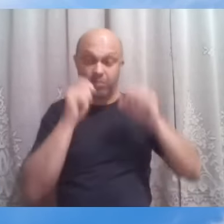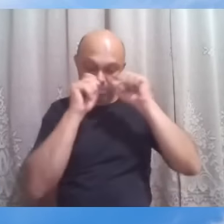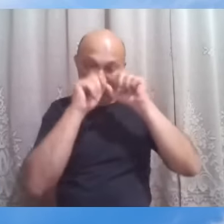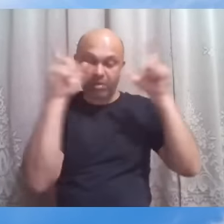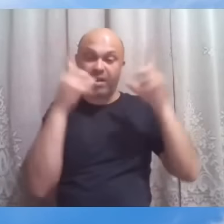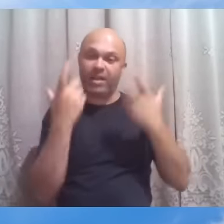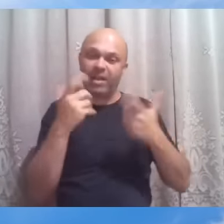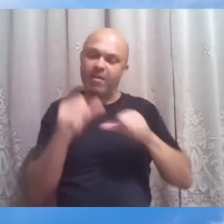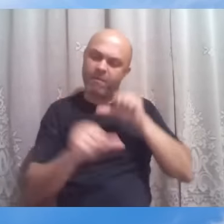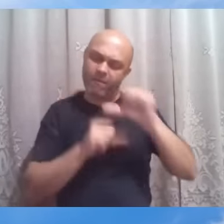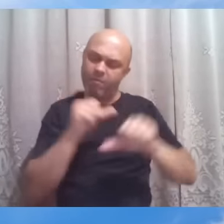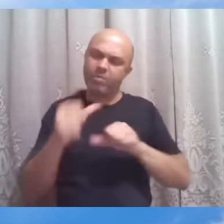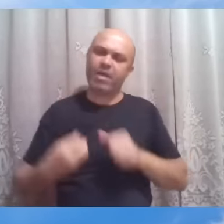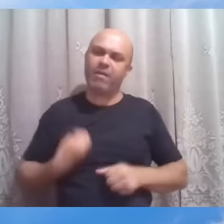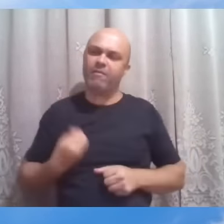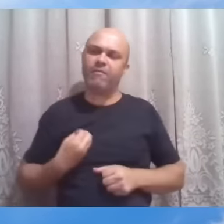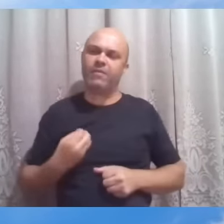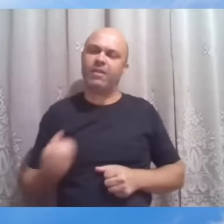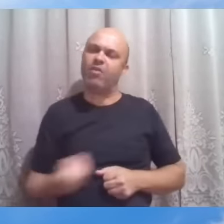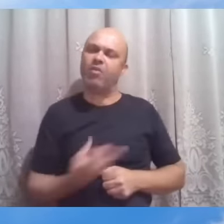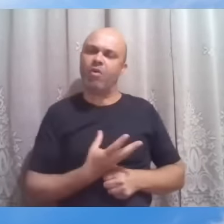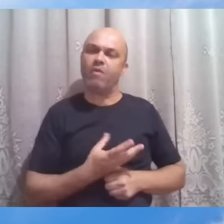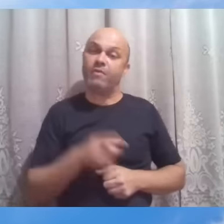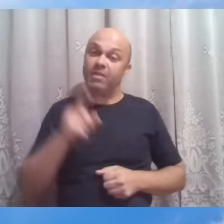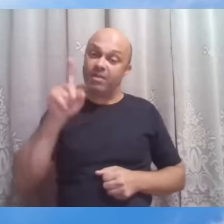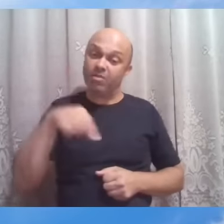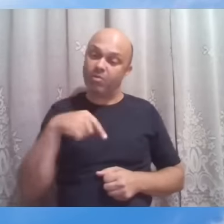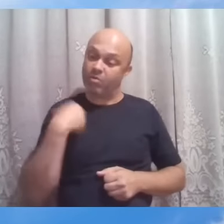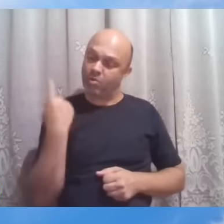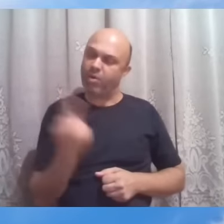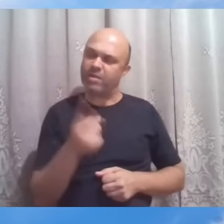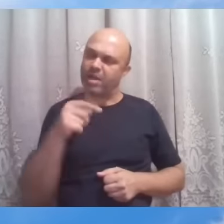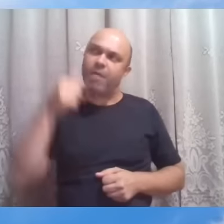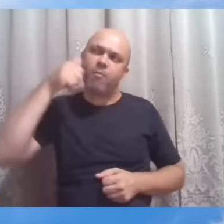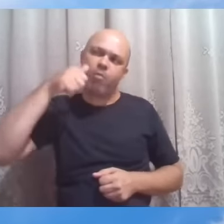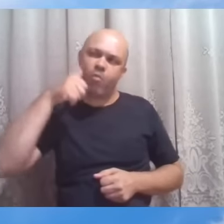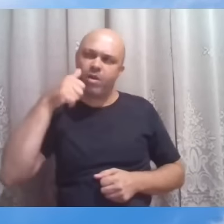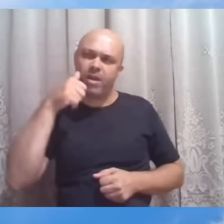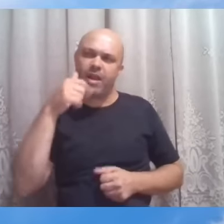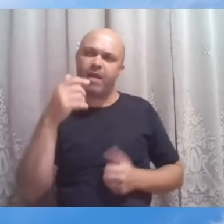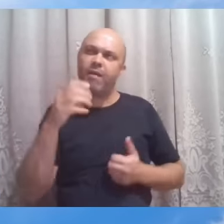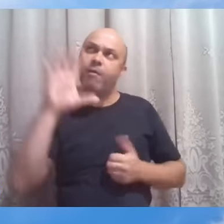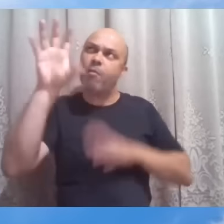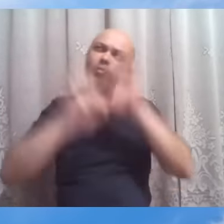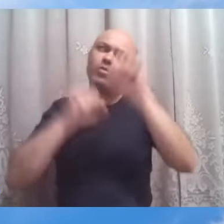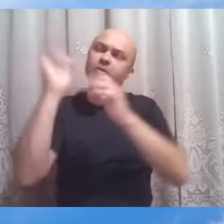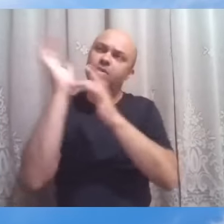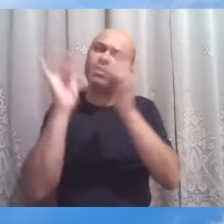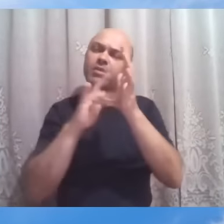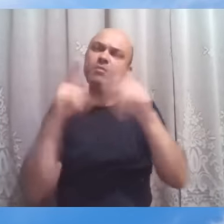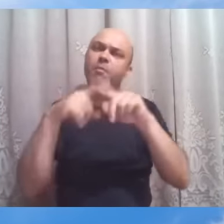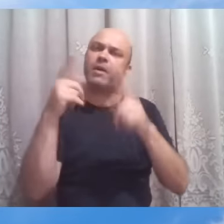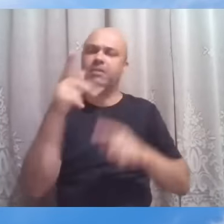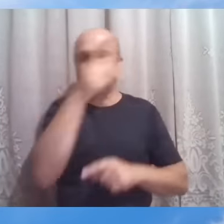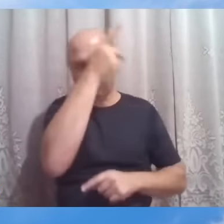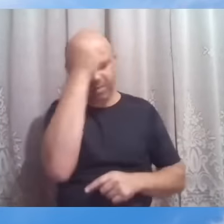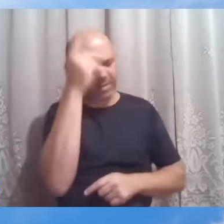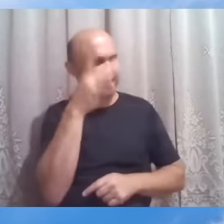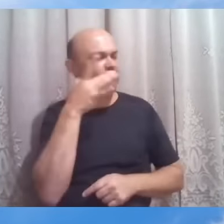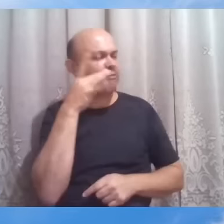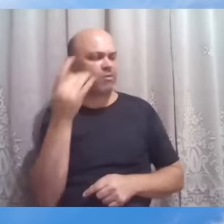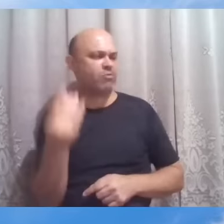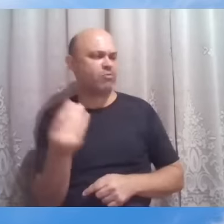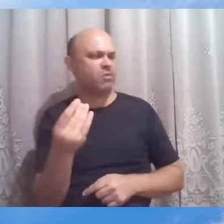E seremos nós, essa mulher, em busca do Cristo, mas incompreendidos por tantos. Você, mudando, mas eu